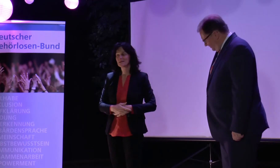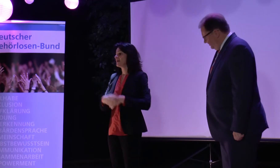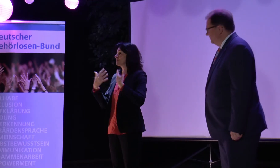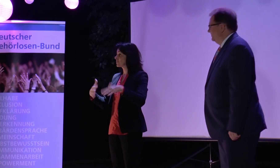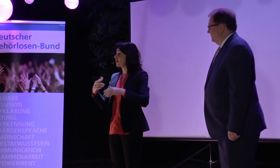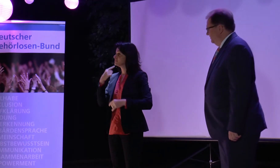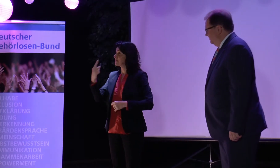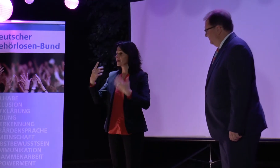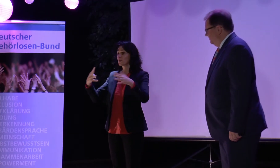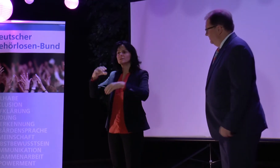mitfeiern.